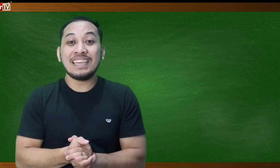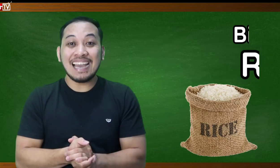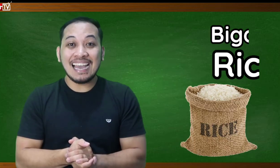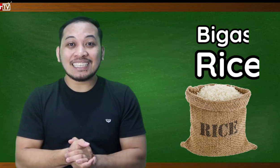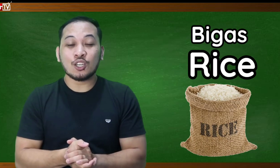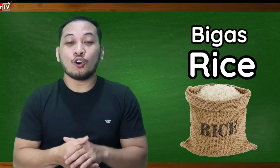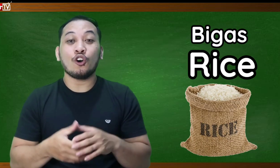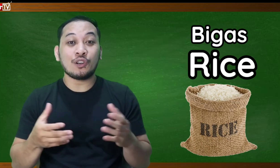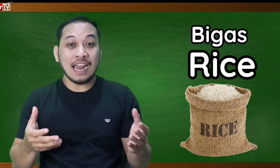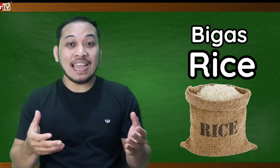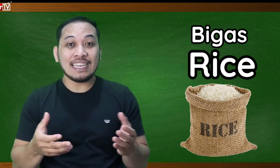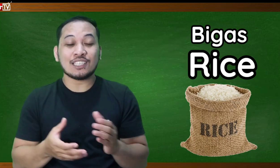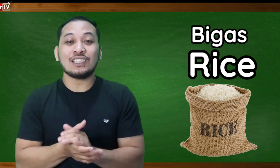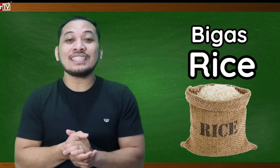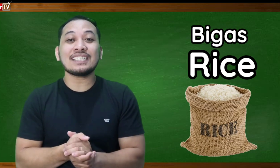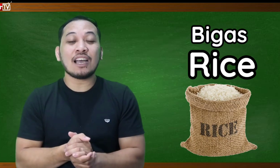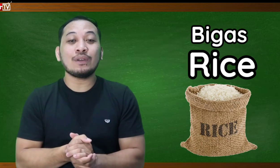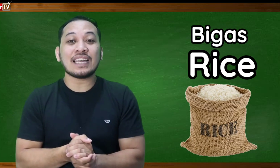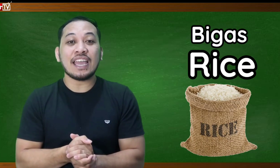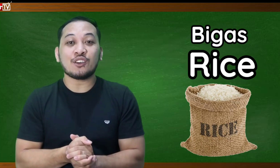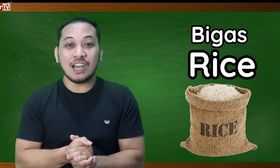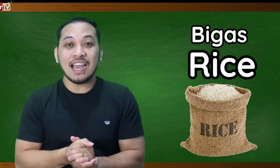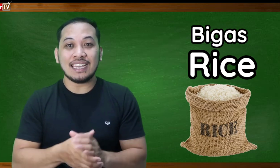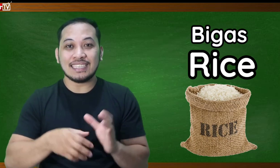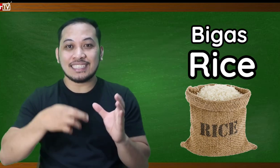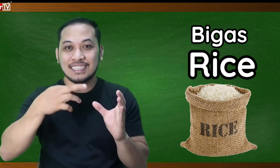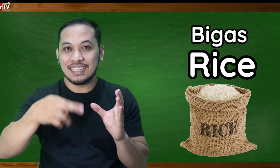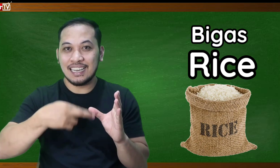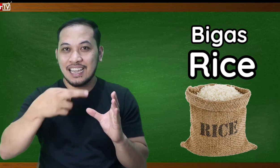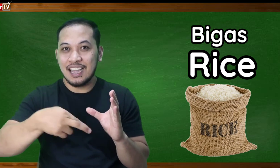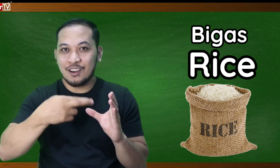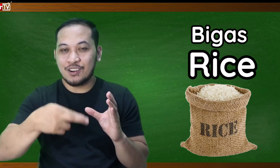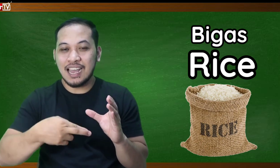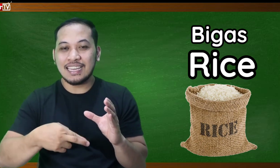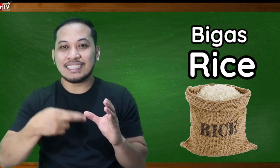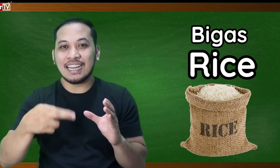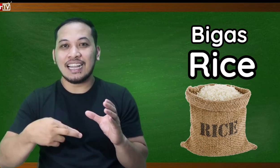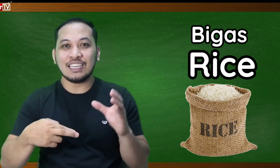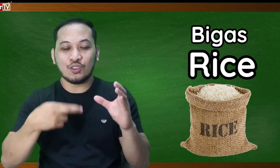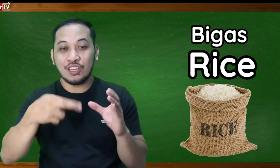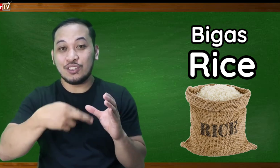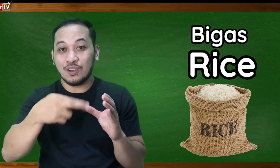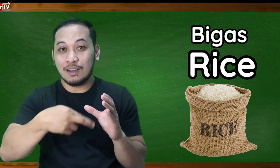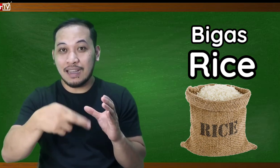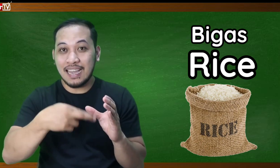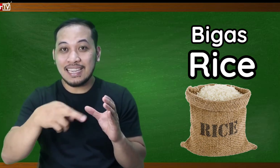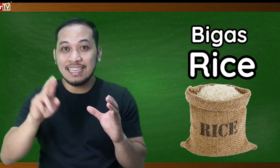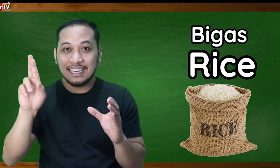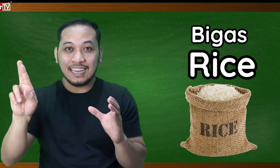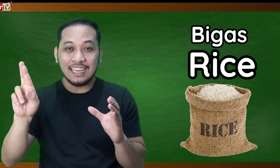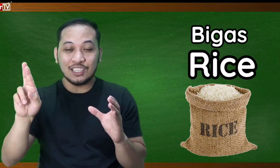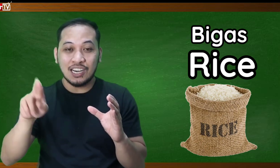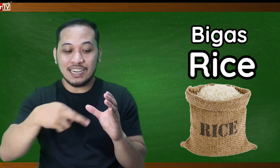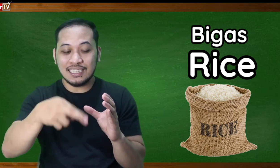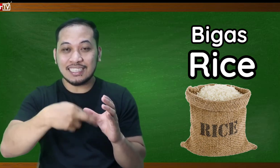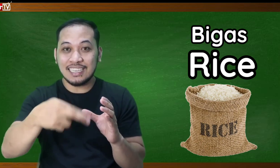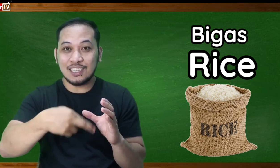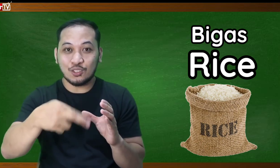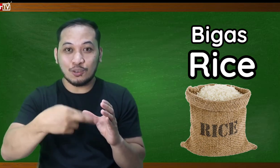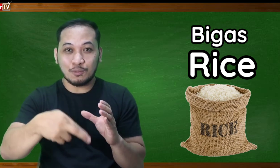Bigas or Rice So this is how we sign Rice Rice Naka ganito yung inyong kamay Naka letter R yan kasi ganito nyo